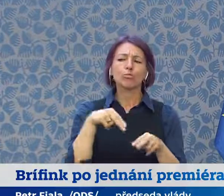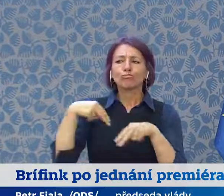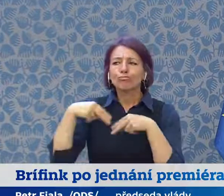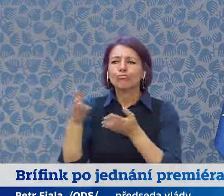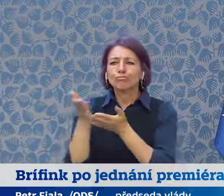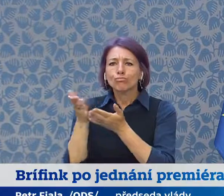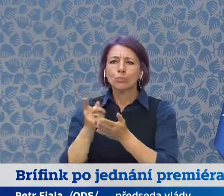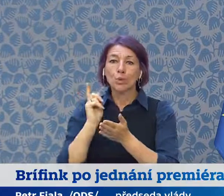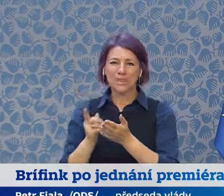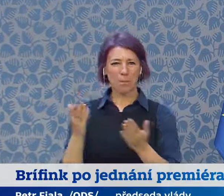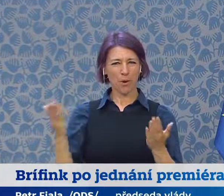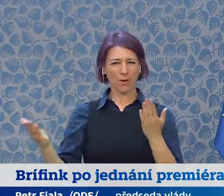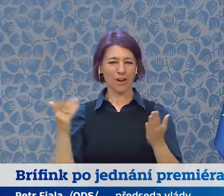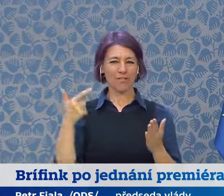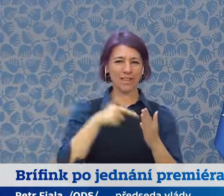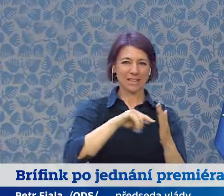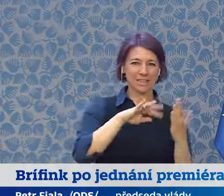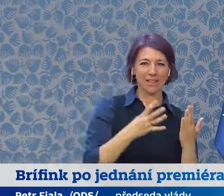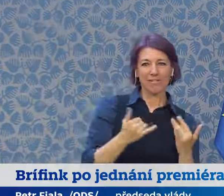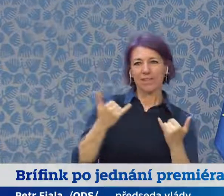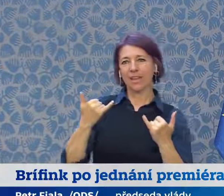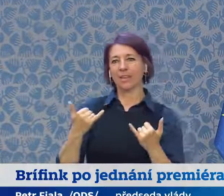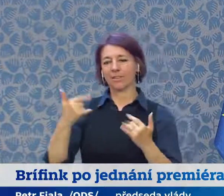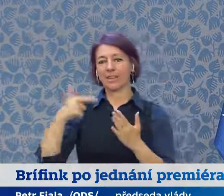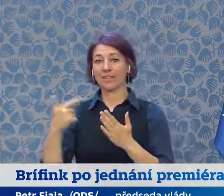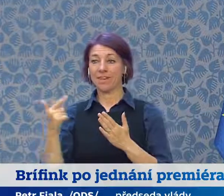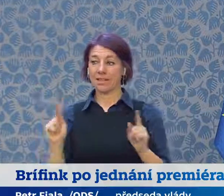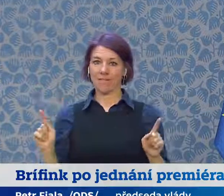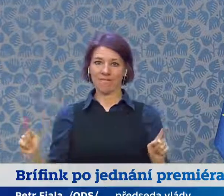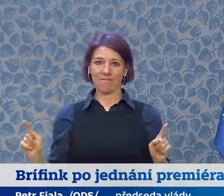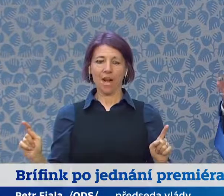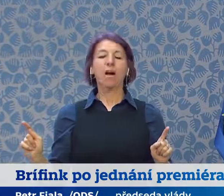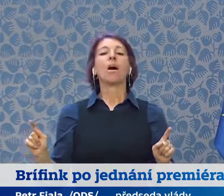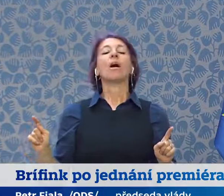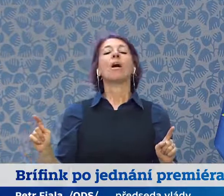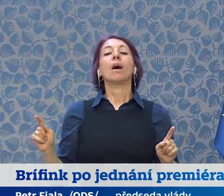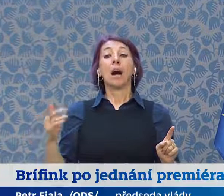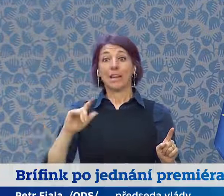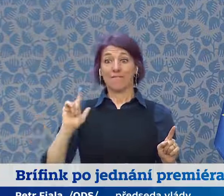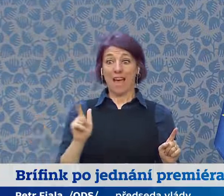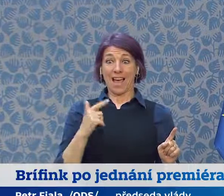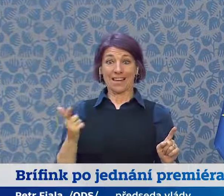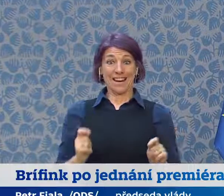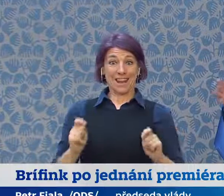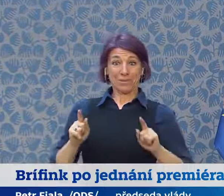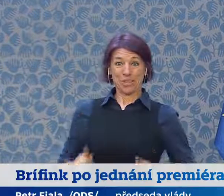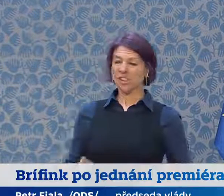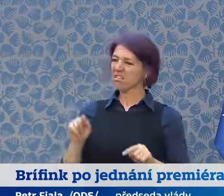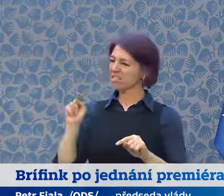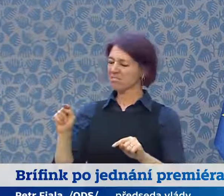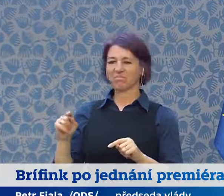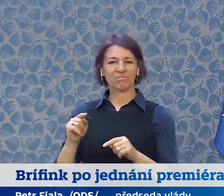předsednictví v roce 2009. Je po Lisabonské smlouvě, Evropská rada má svého předsedu, Charles Michel,